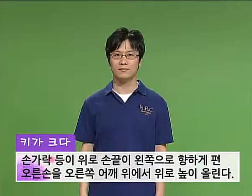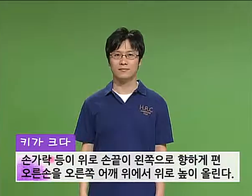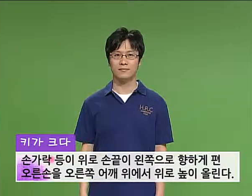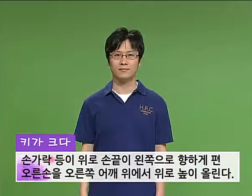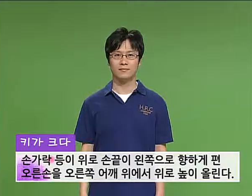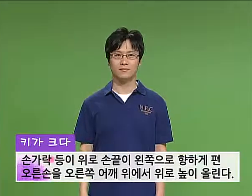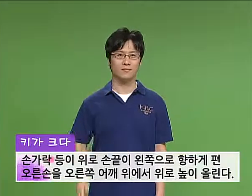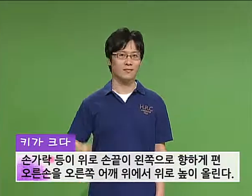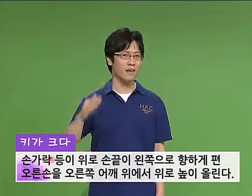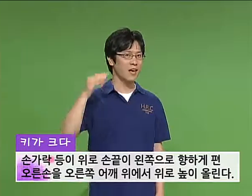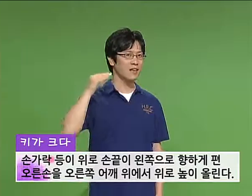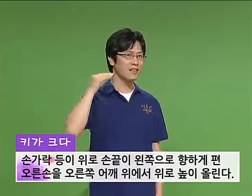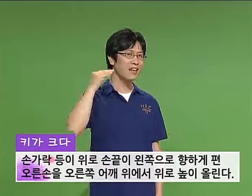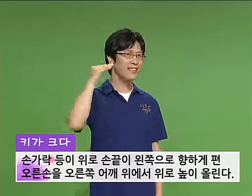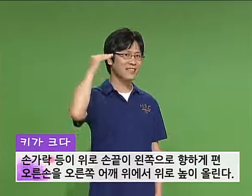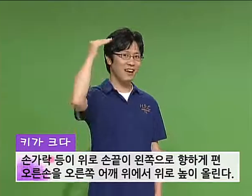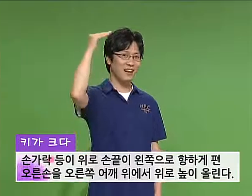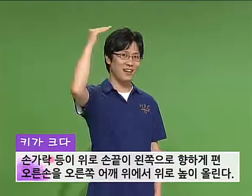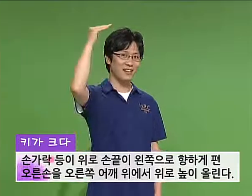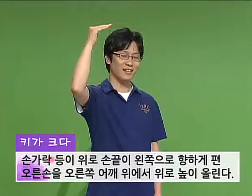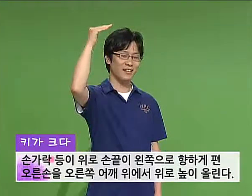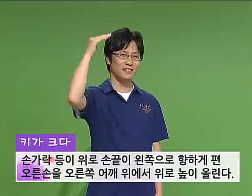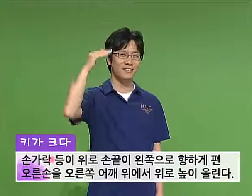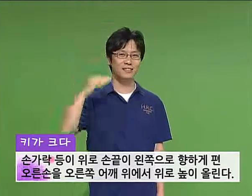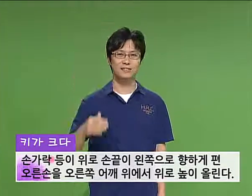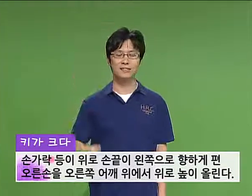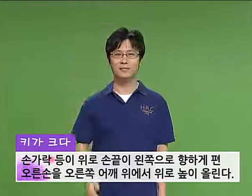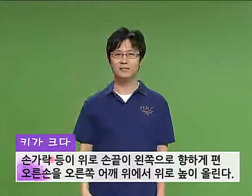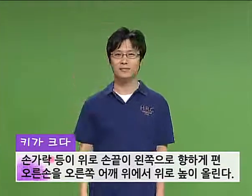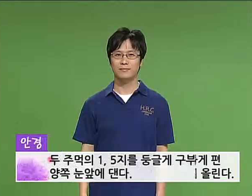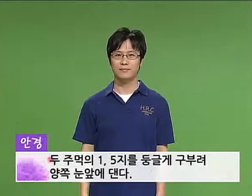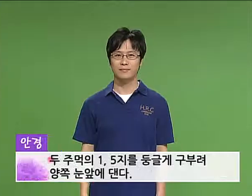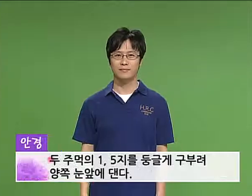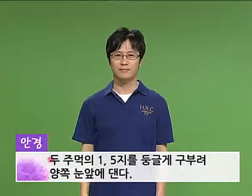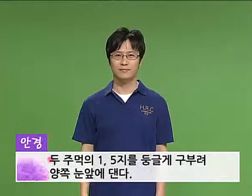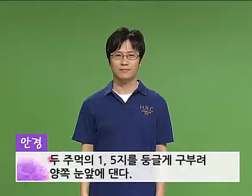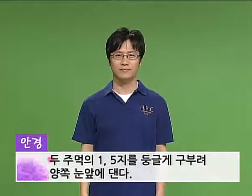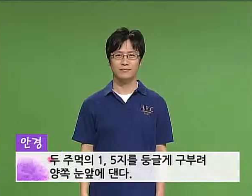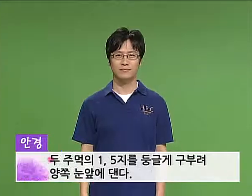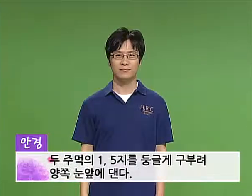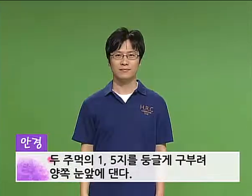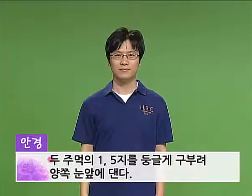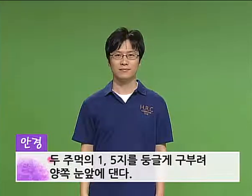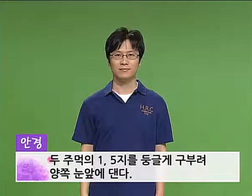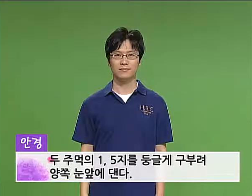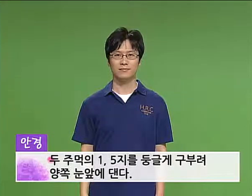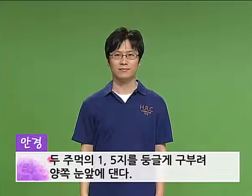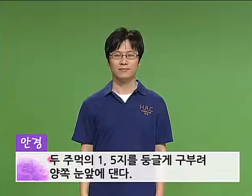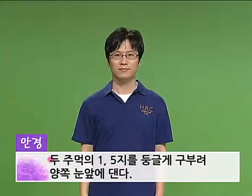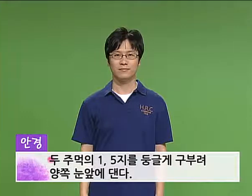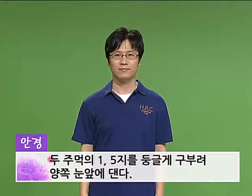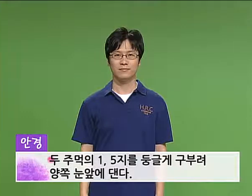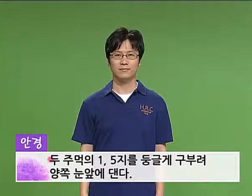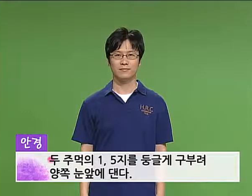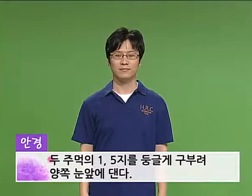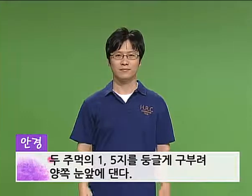키가 크다. 안경. 안경. 주먹의 일지오지를